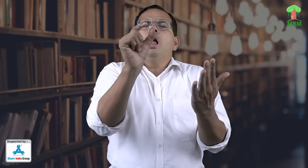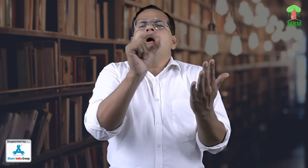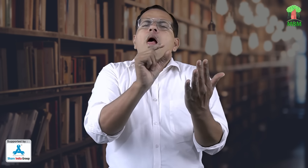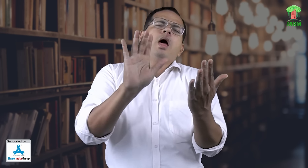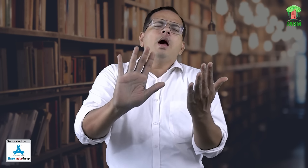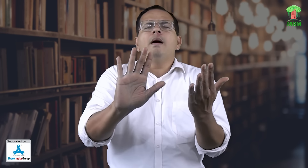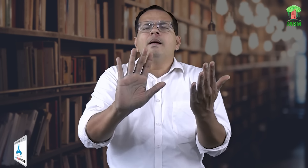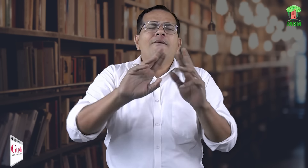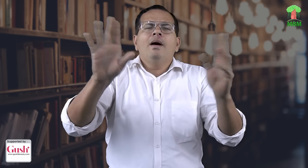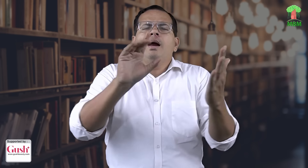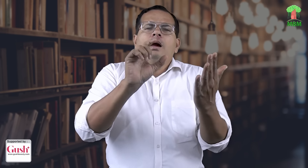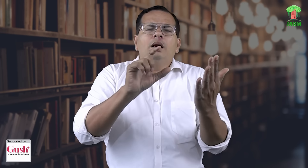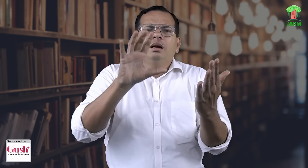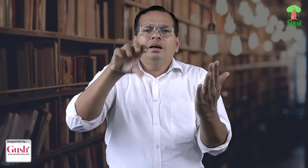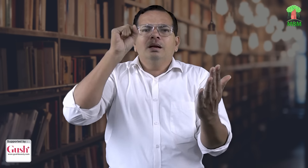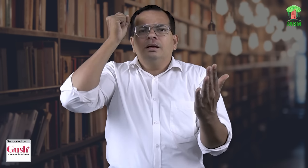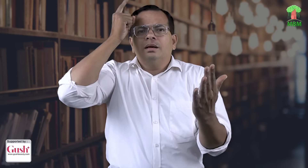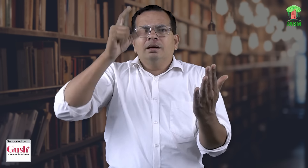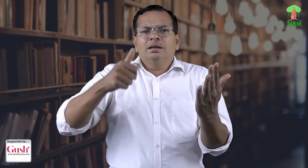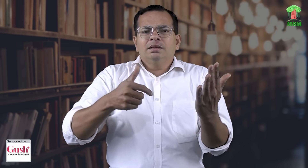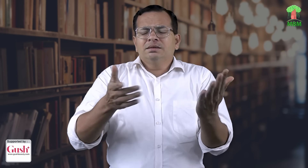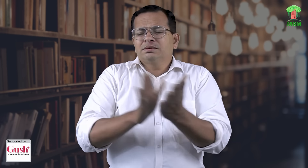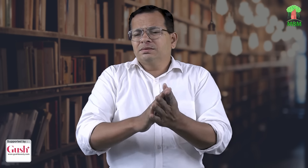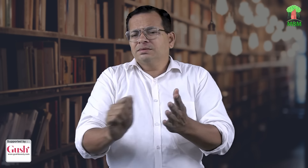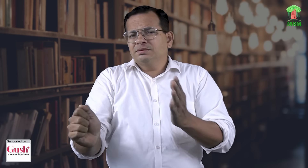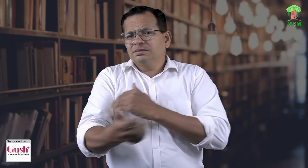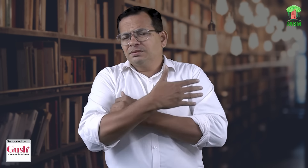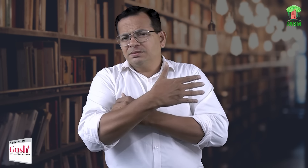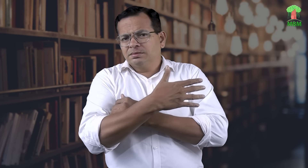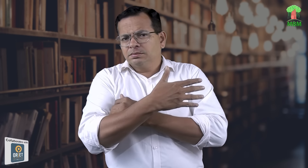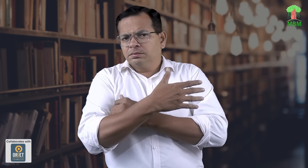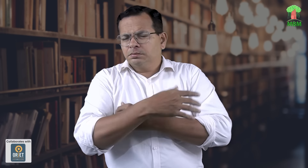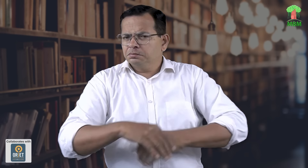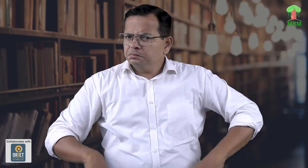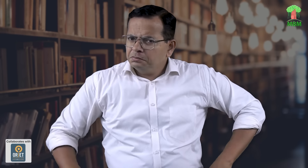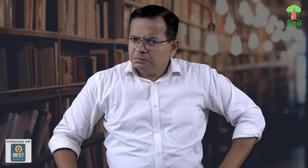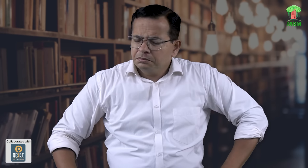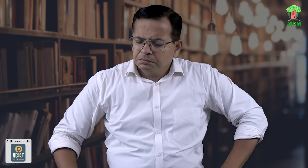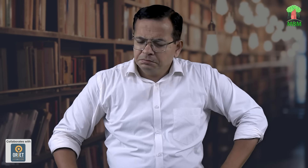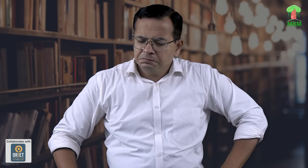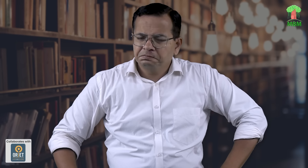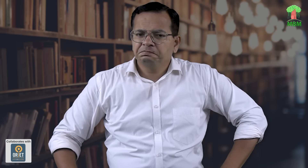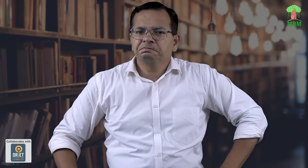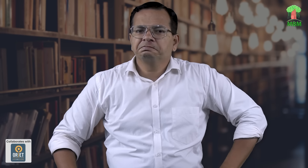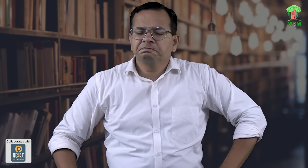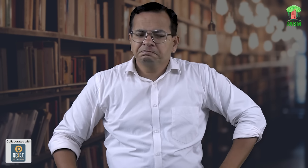कुछ शब्दों को समझना पूरे रूप से उसको पढ़के नहीं समझ पाता है इसलिए उसको छोड़ देते हैं